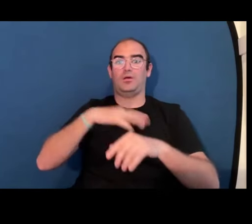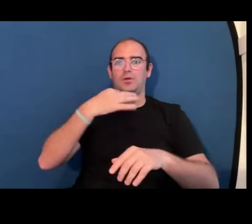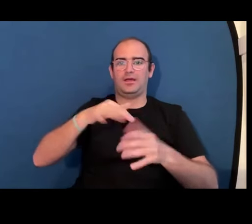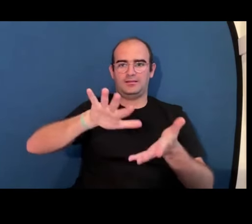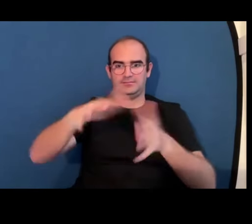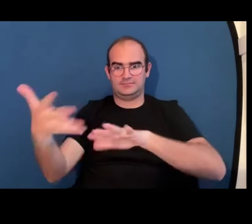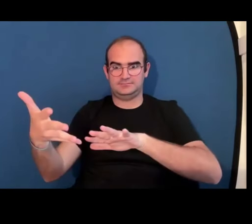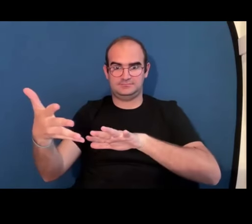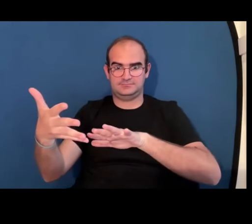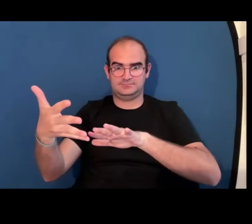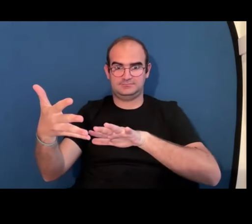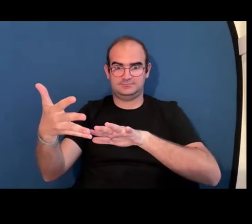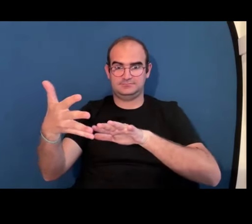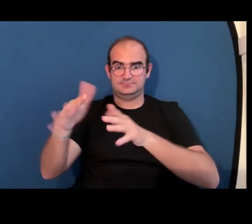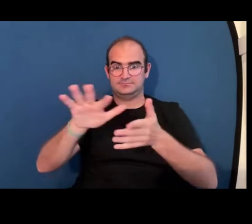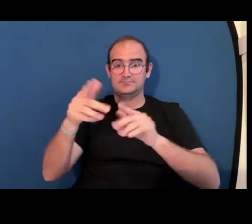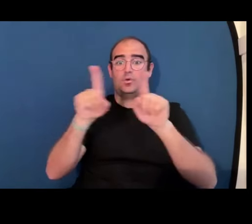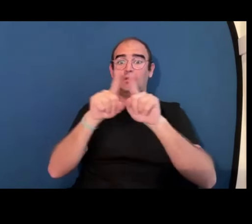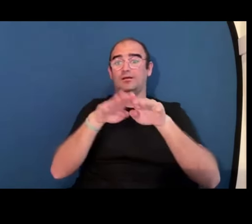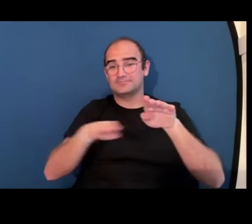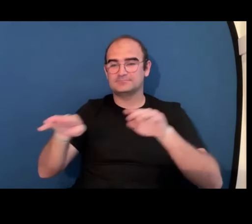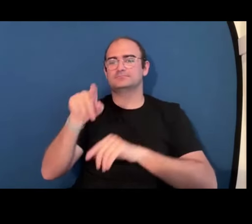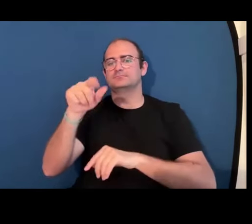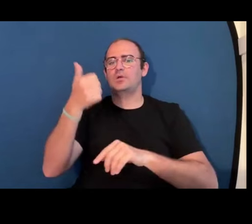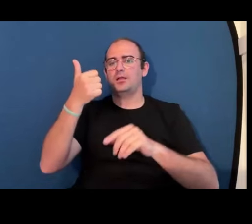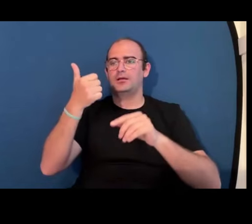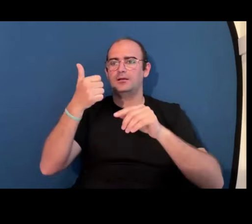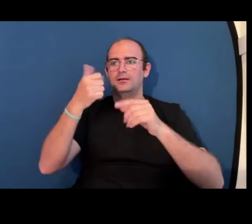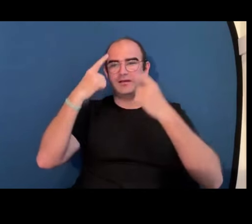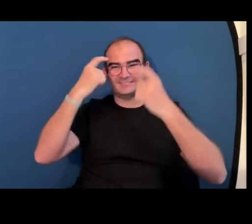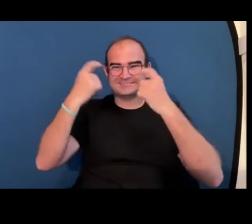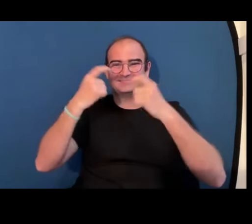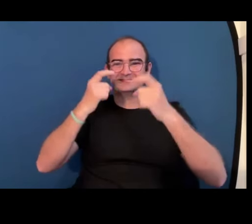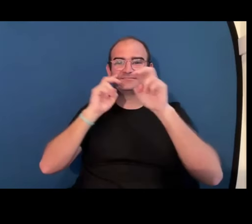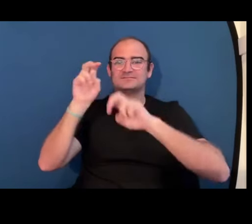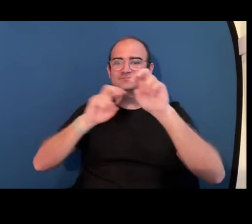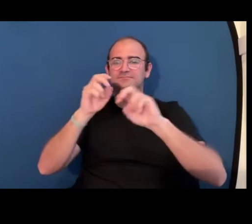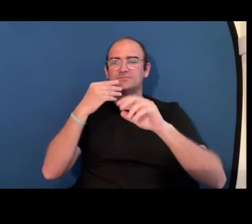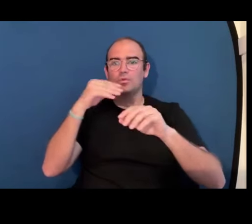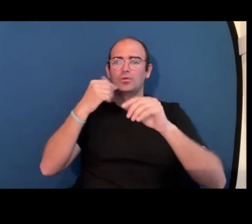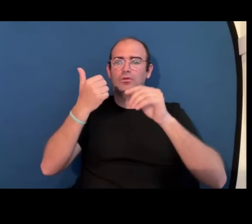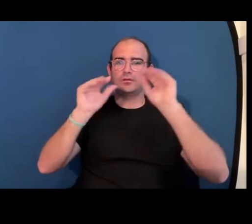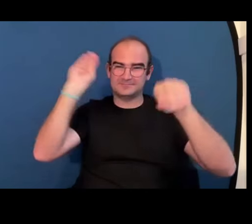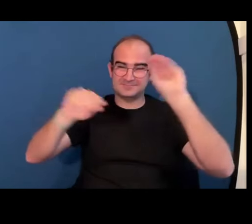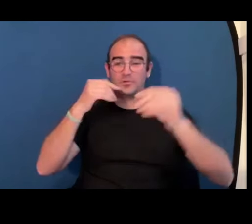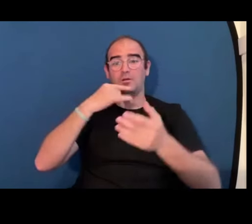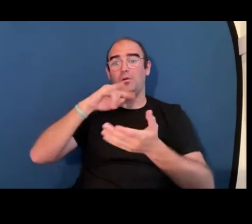los cursos que tenemos las formaciones que tenemos llevarlas a la práctica